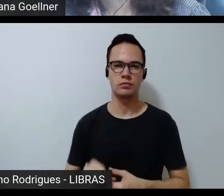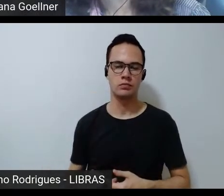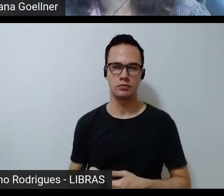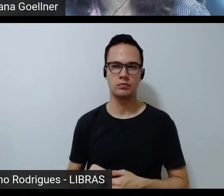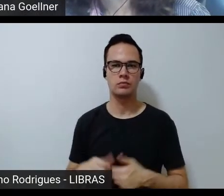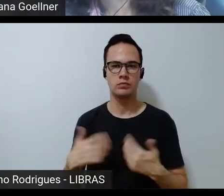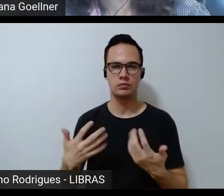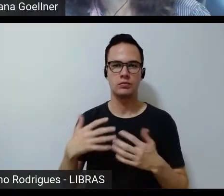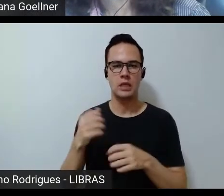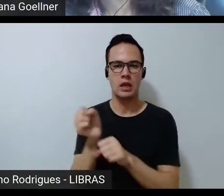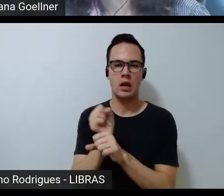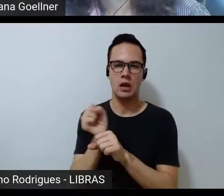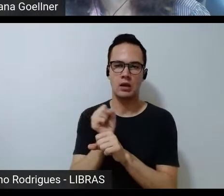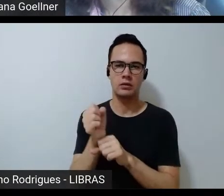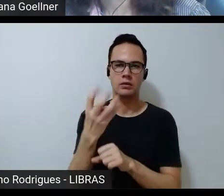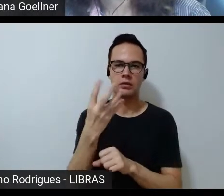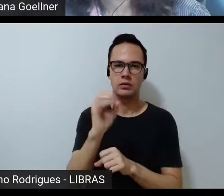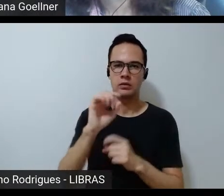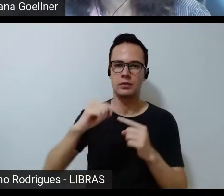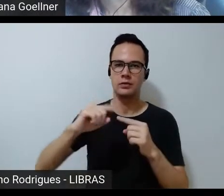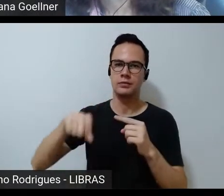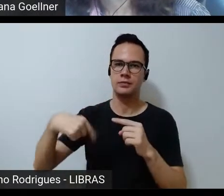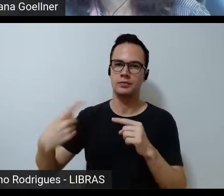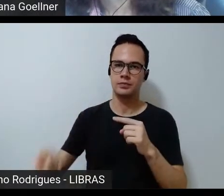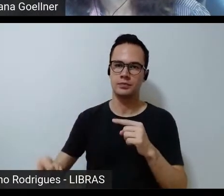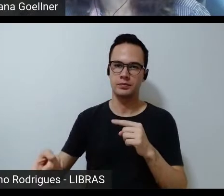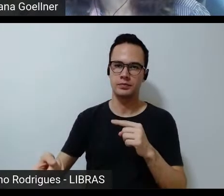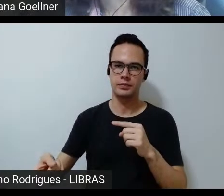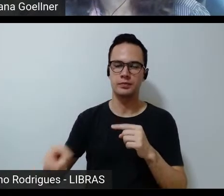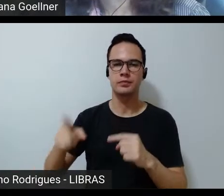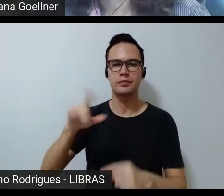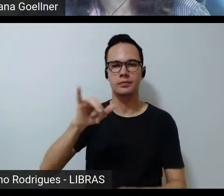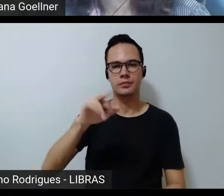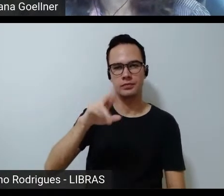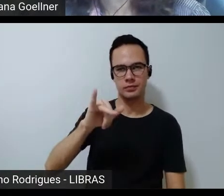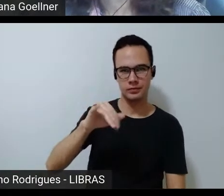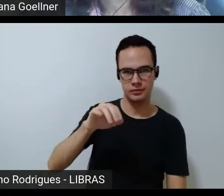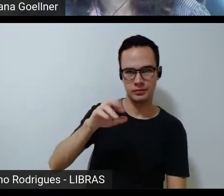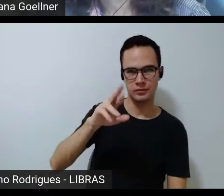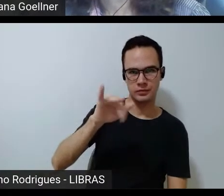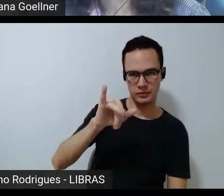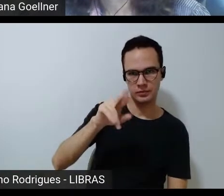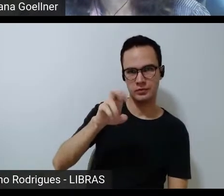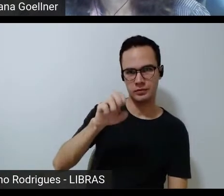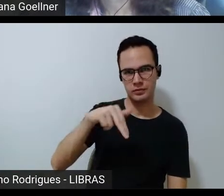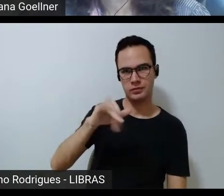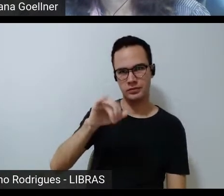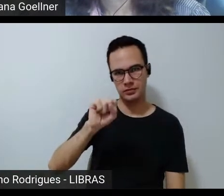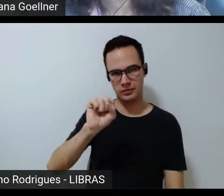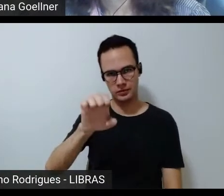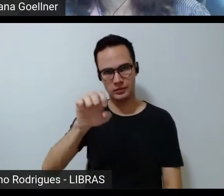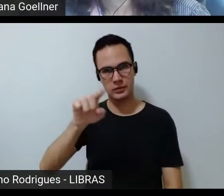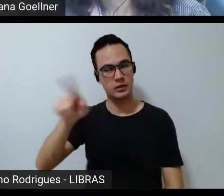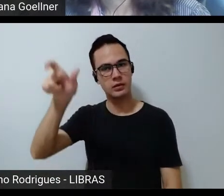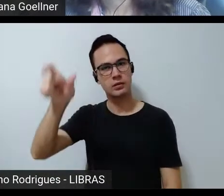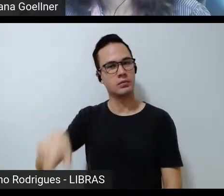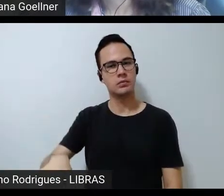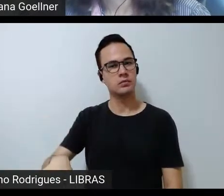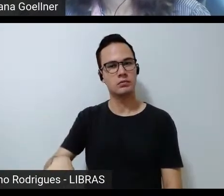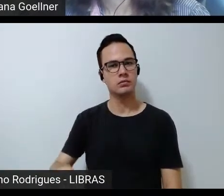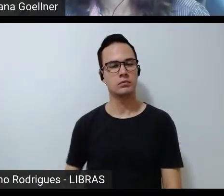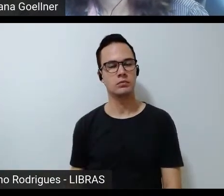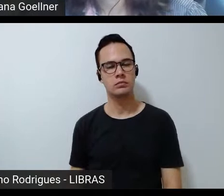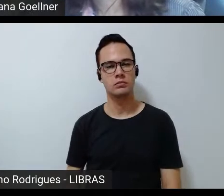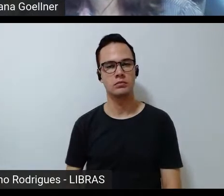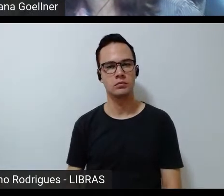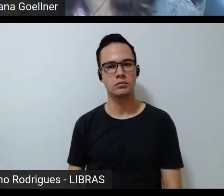ou seja, 40 anos depois. Irenice era mais do que uma atleta, Irenice era cidadã, Irenice era